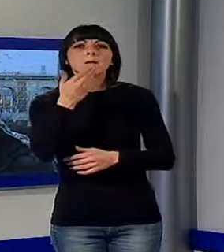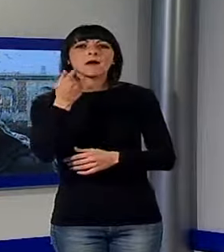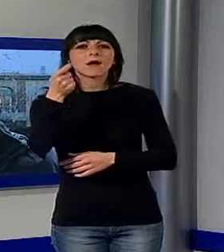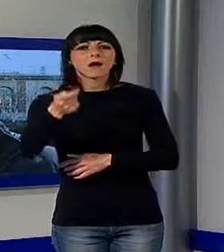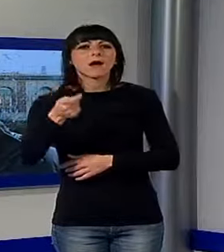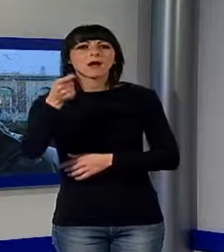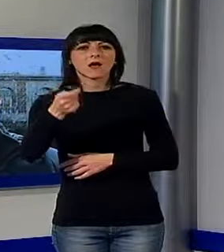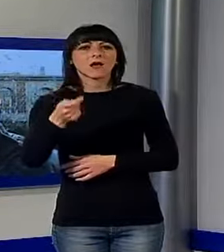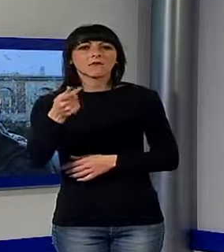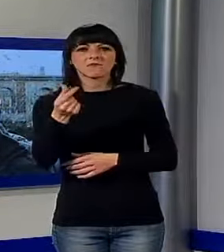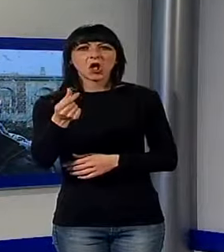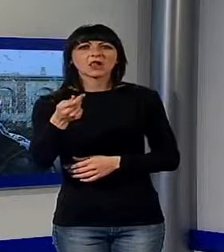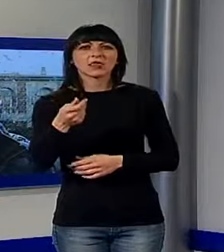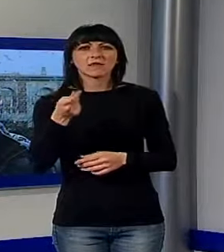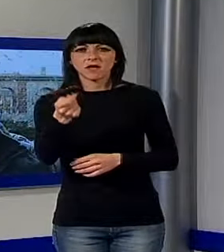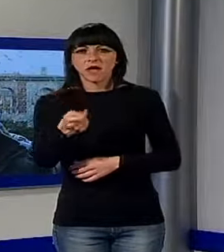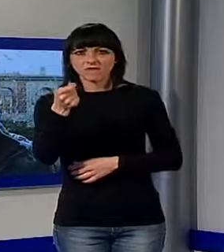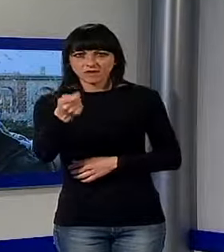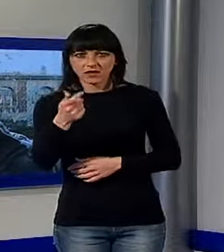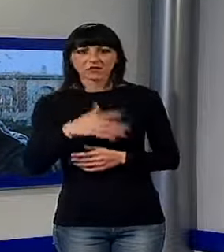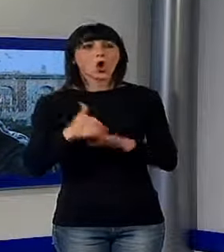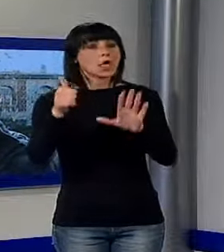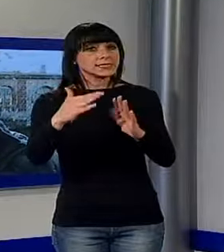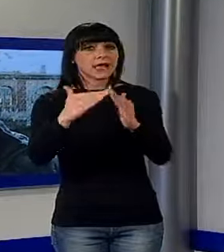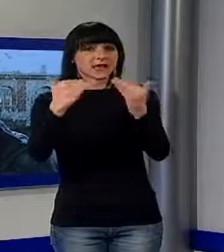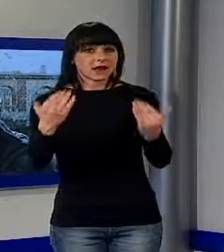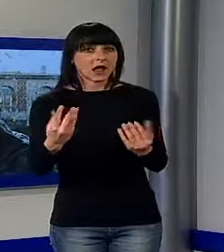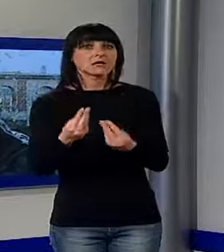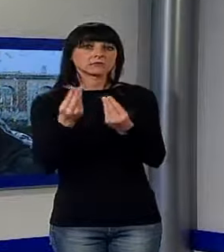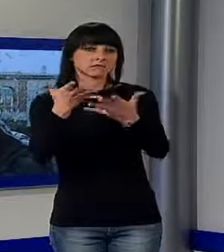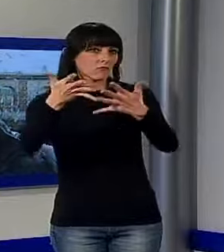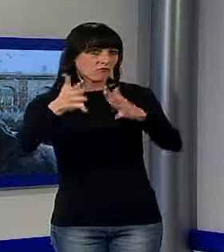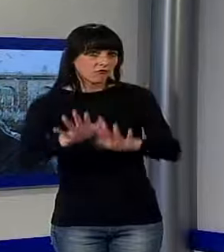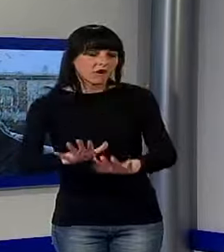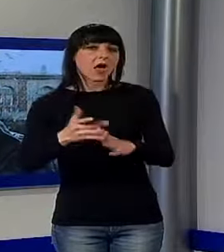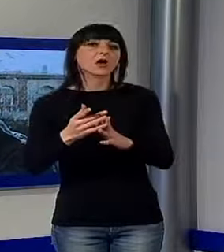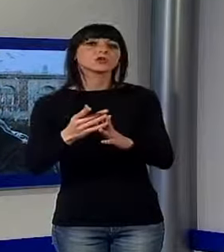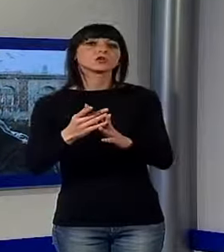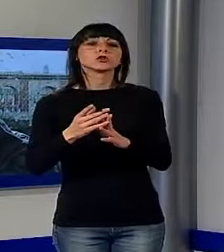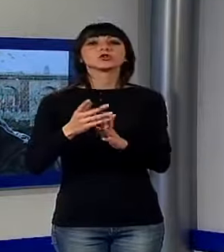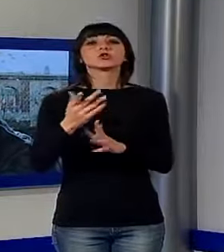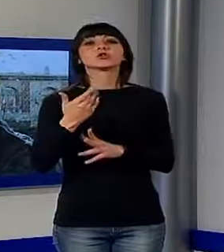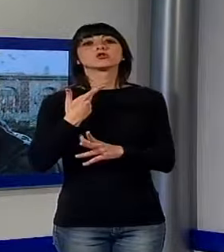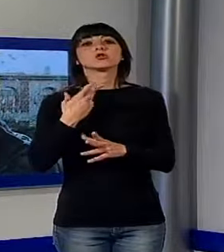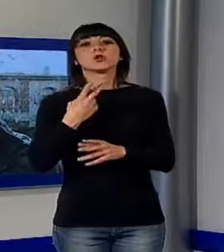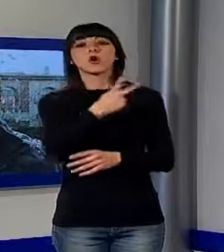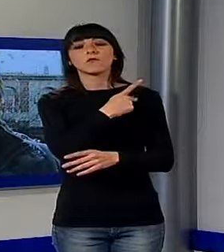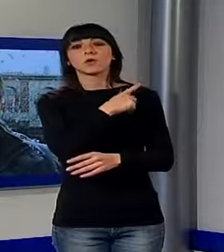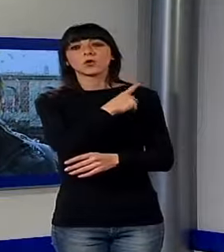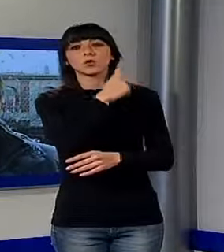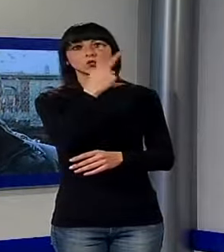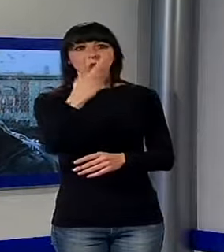prezzi di mercato. Sono sei di ben 70 alloggi che già abbiamo assegnato nel corso di questi ultimi due anni,